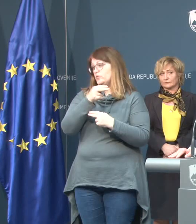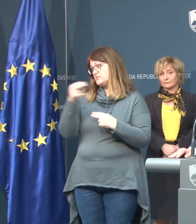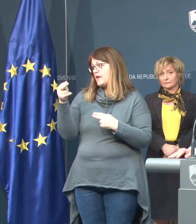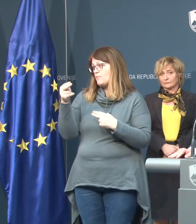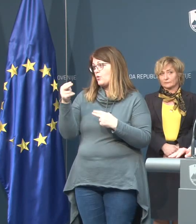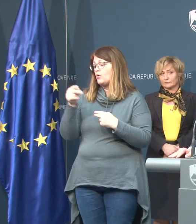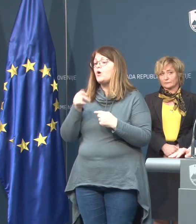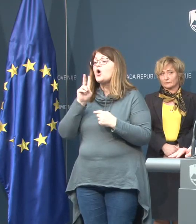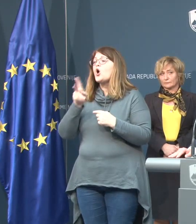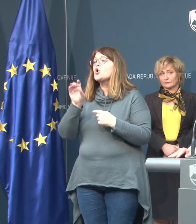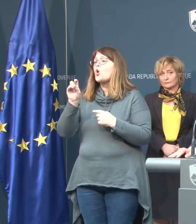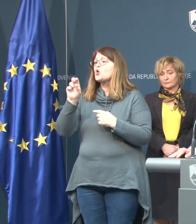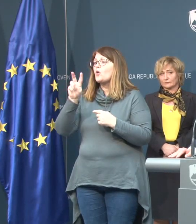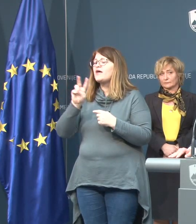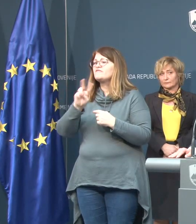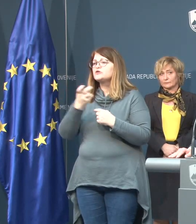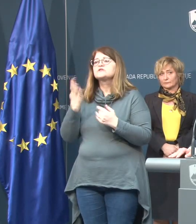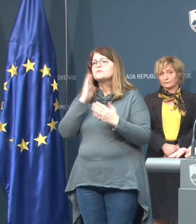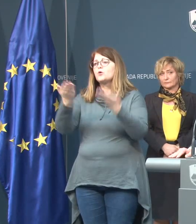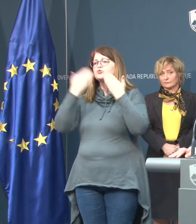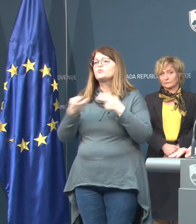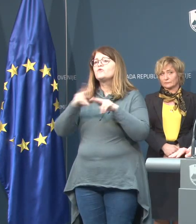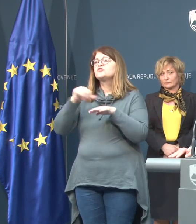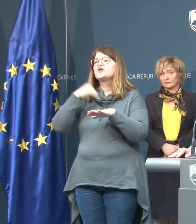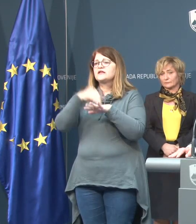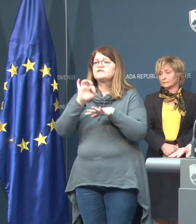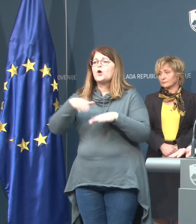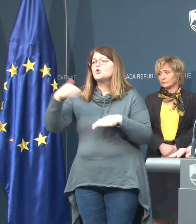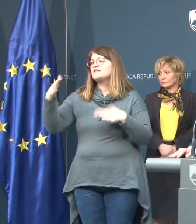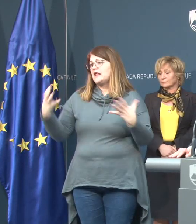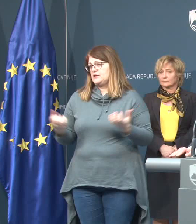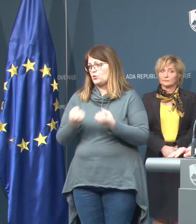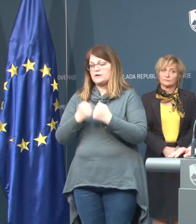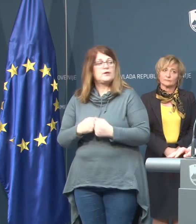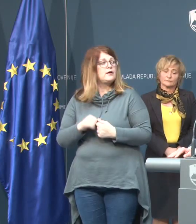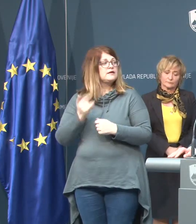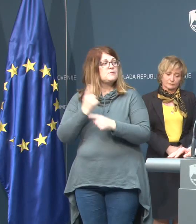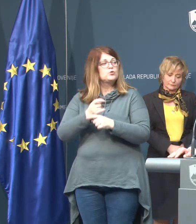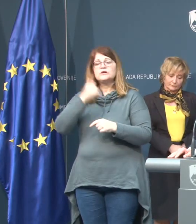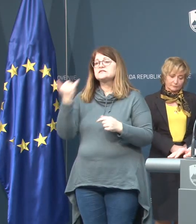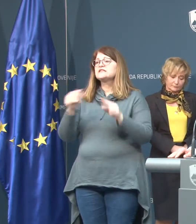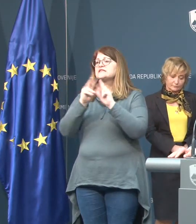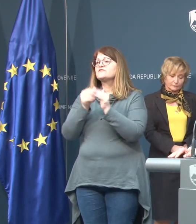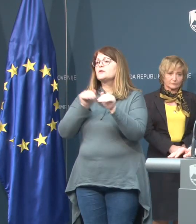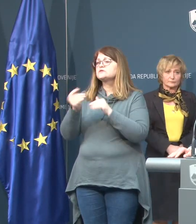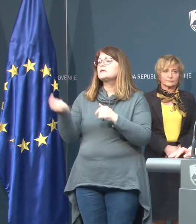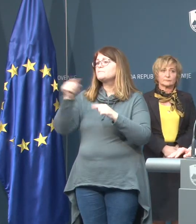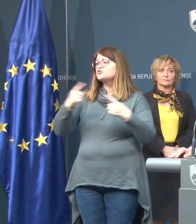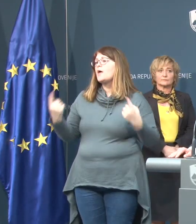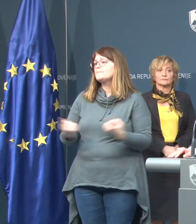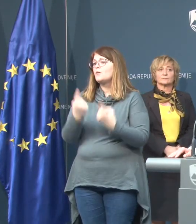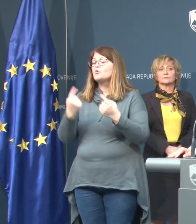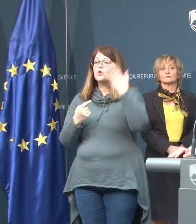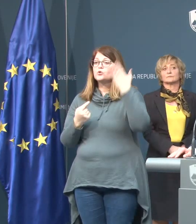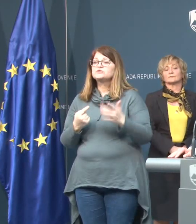koronavirusa, kjer bom dobil tudi več informacij o nadaljnih ukrepih, je pa tudi na zadnjem svetu ministrov prišla poboda strani